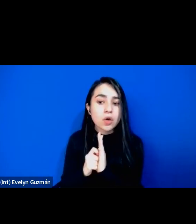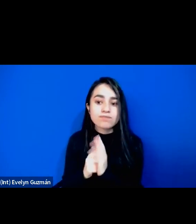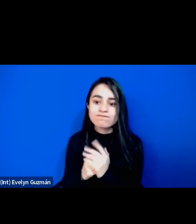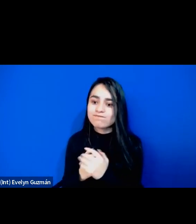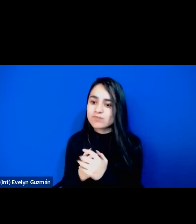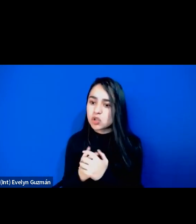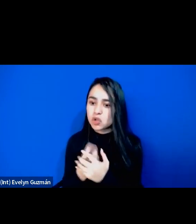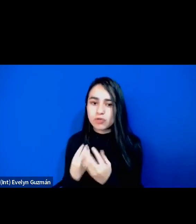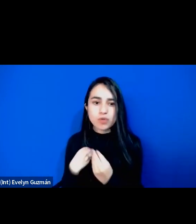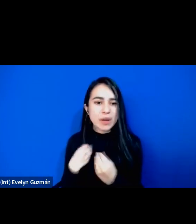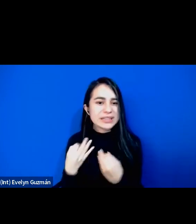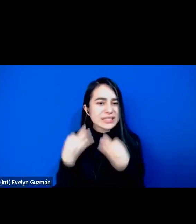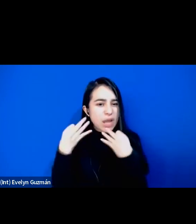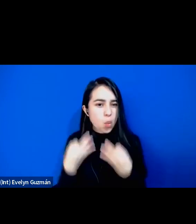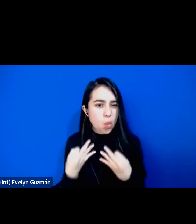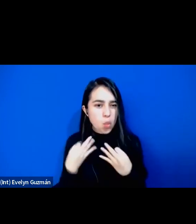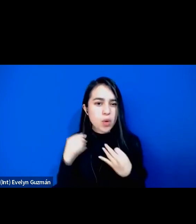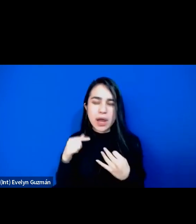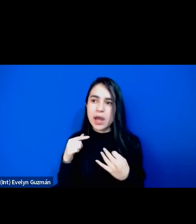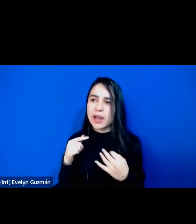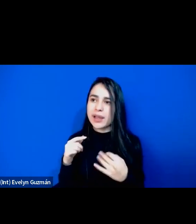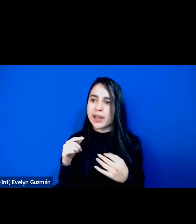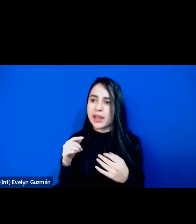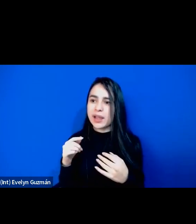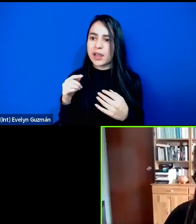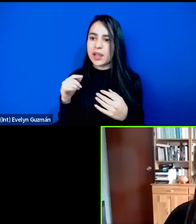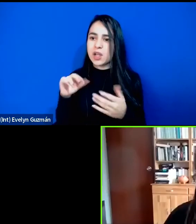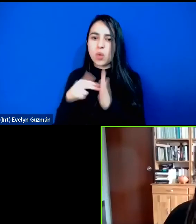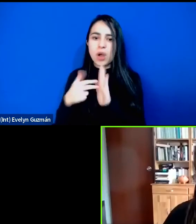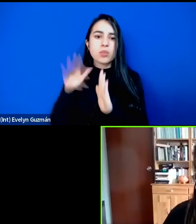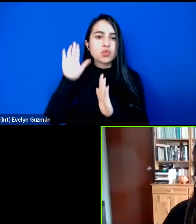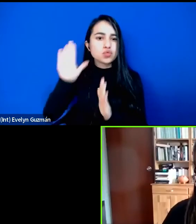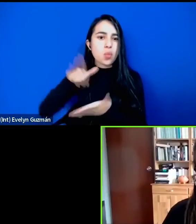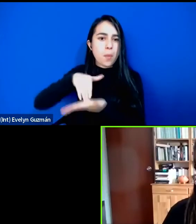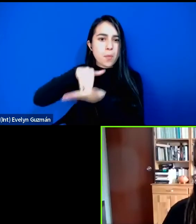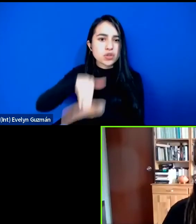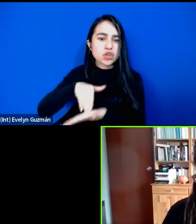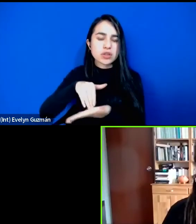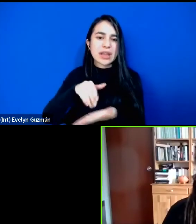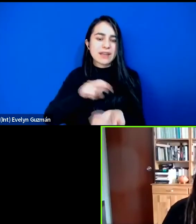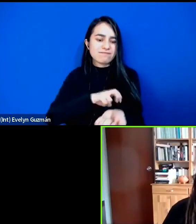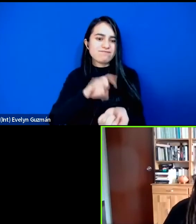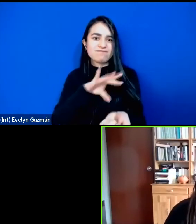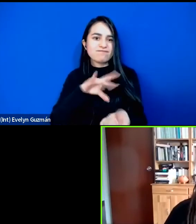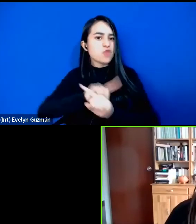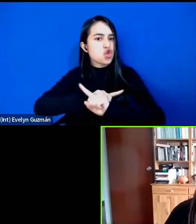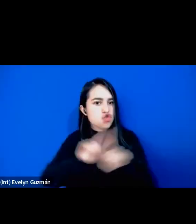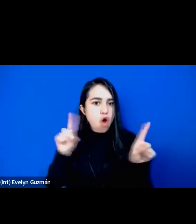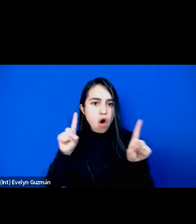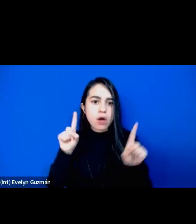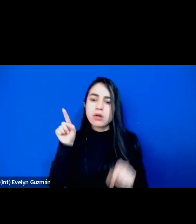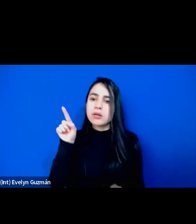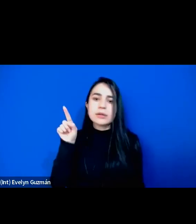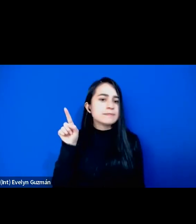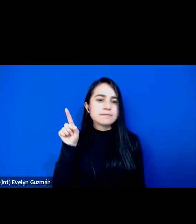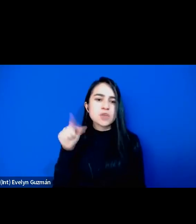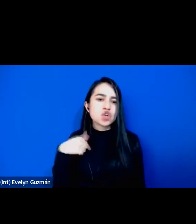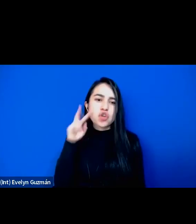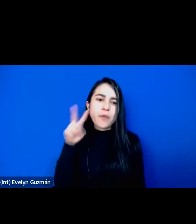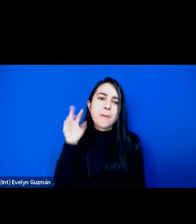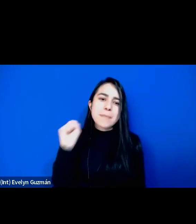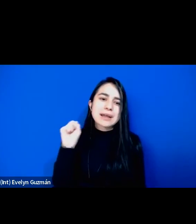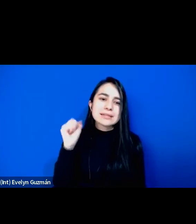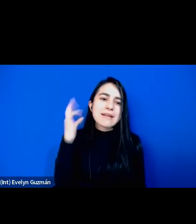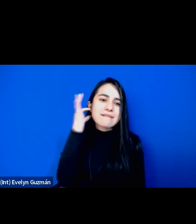segura que se haya incorporado realmente una posición antirracista. Yo lo que veo es cada vez más un feminismo blanco